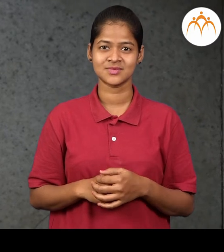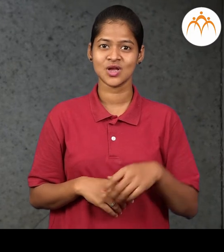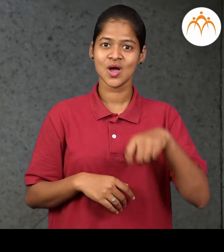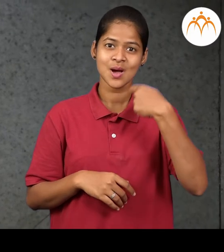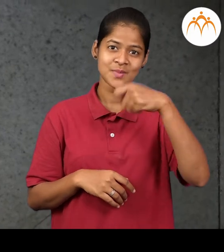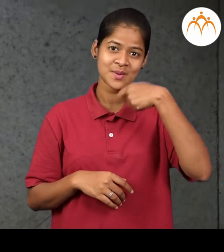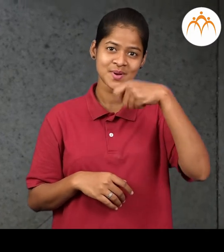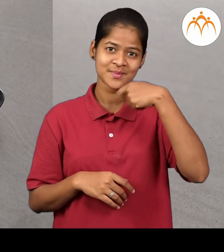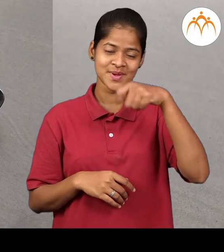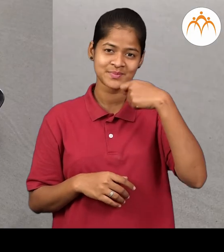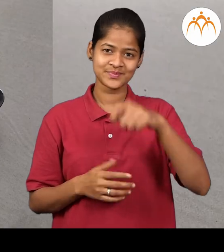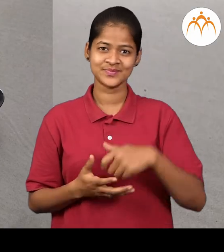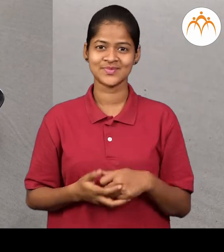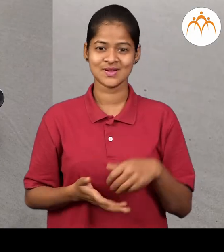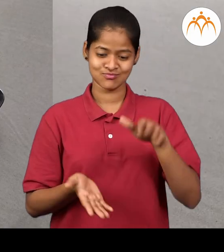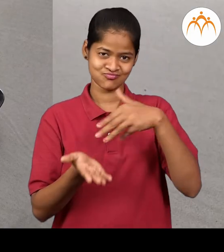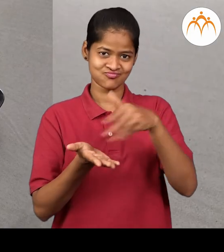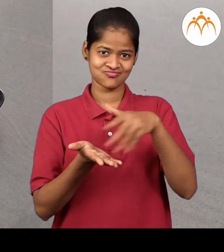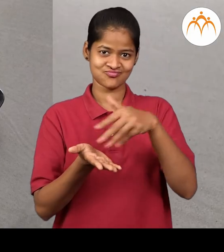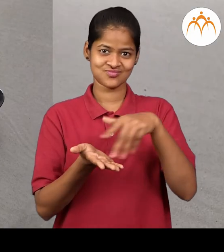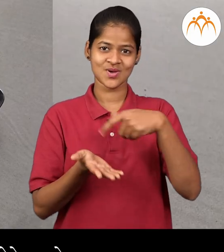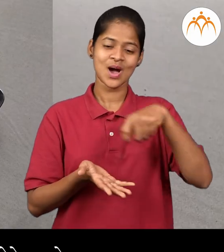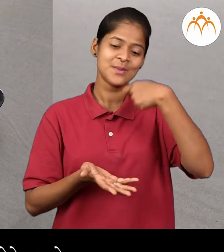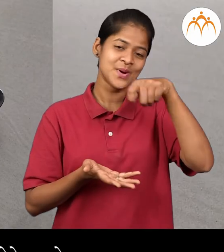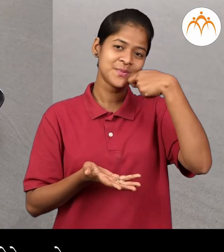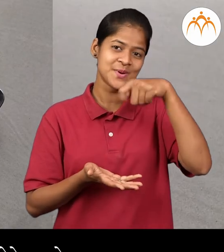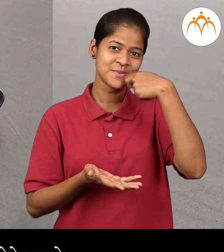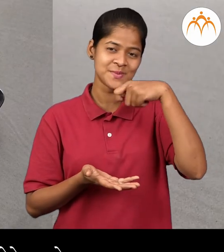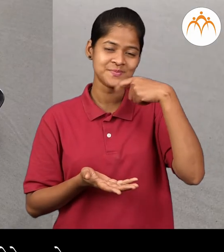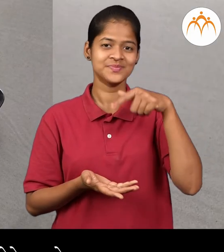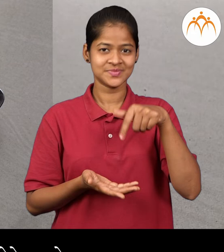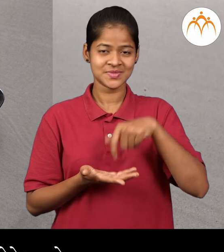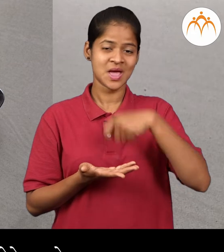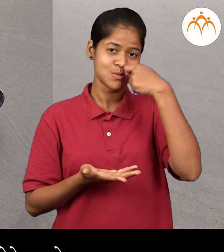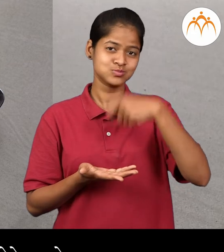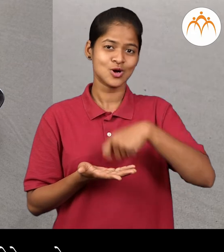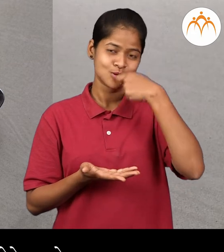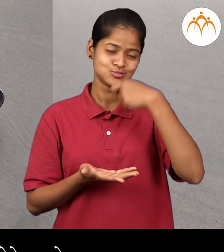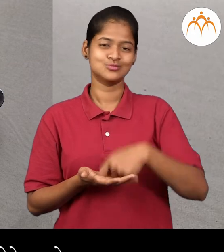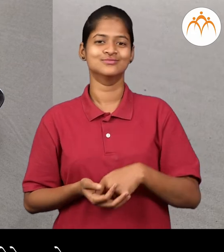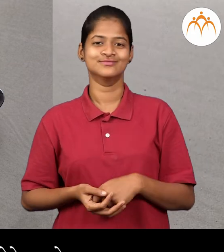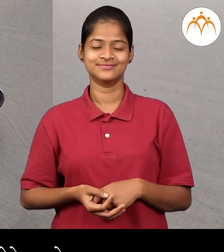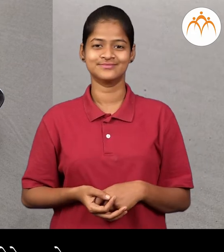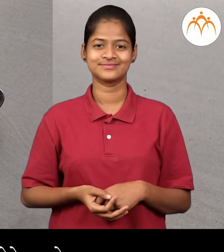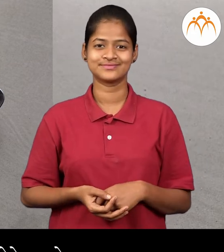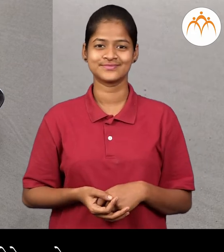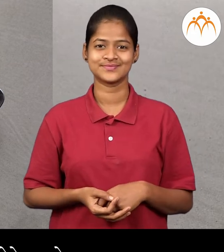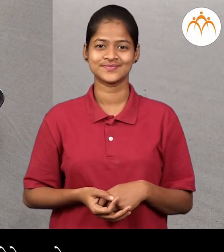चम्चा आमी चम्चाने पोहे खातो